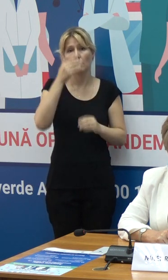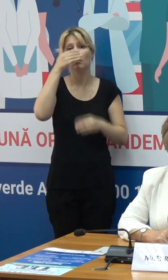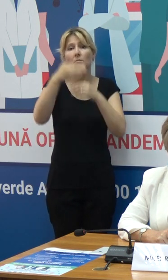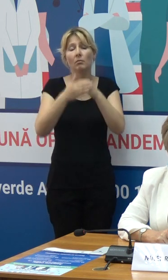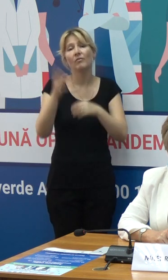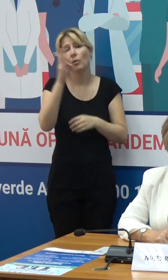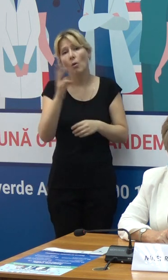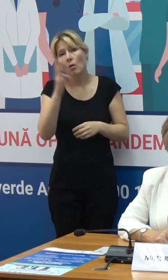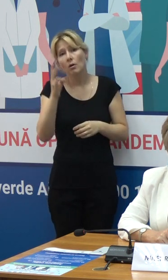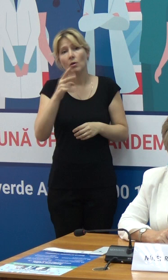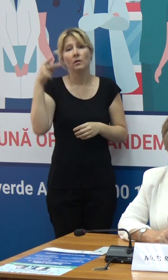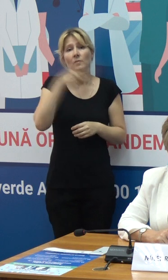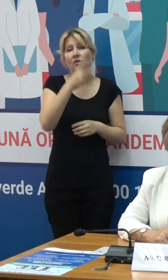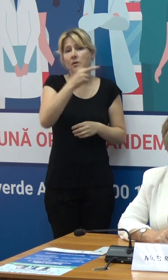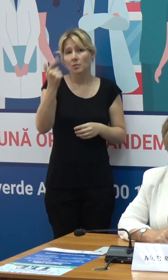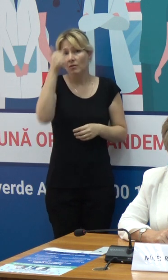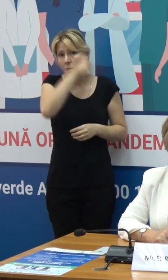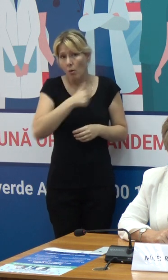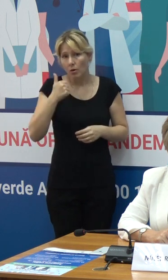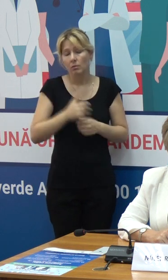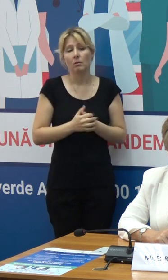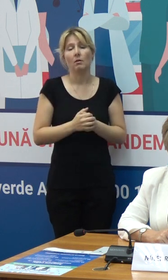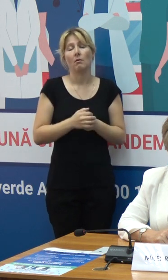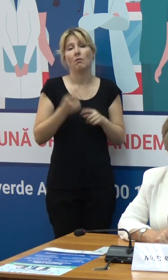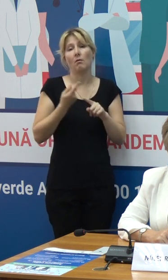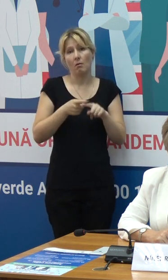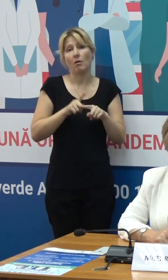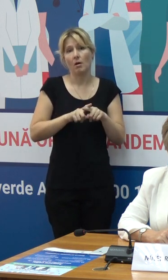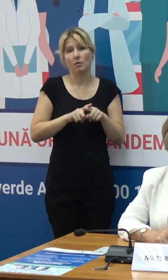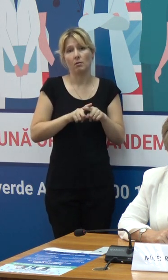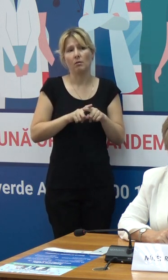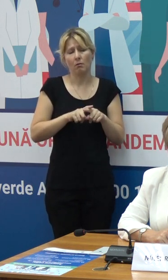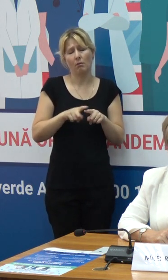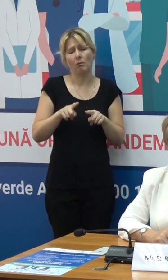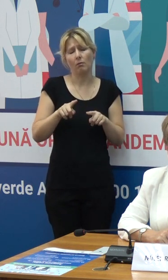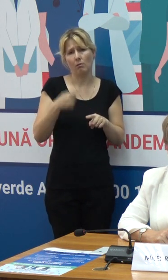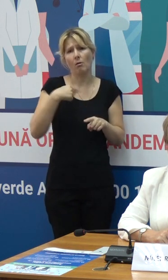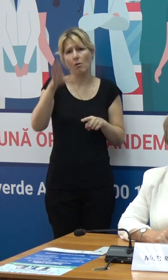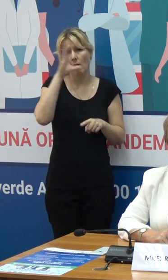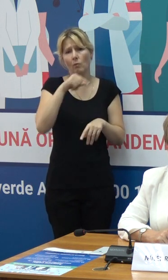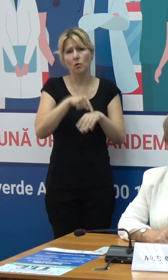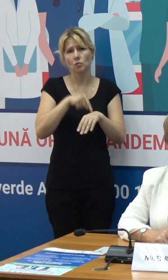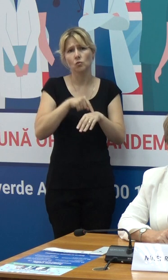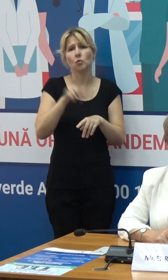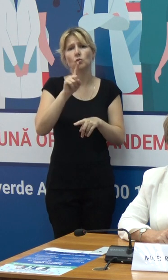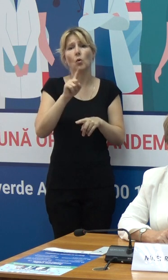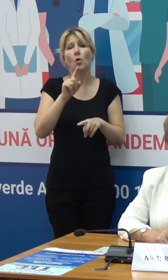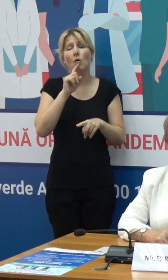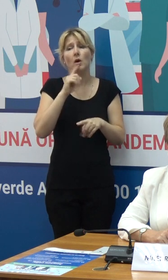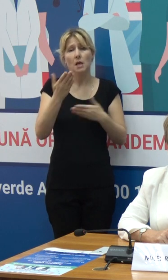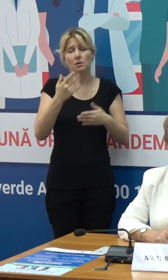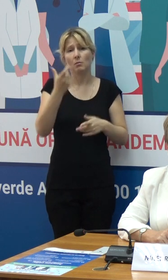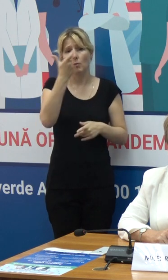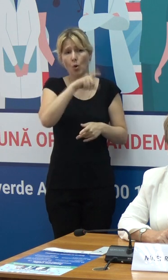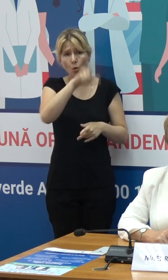noiembrie 2021. Este absolut cert și absolut evident că, păstrând același